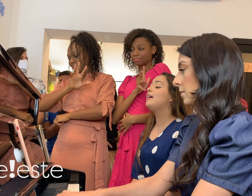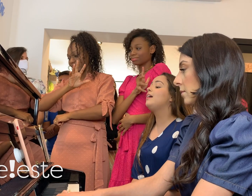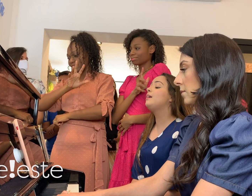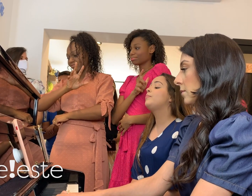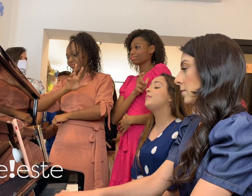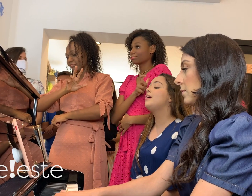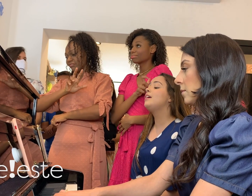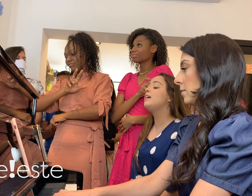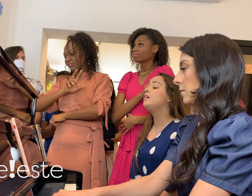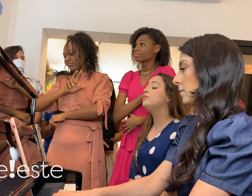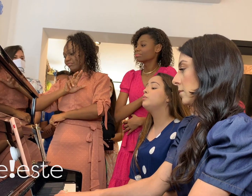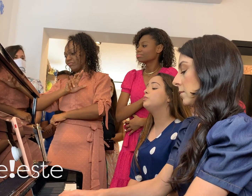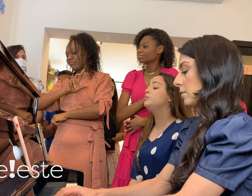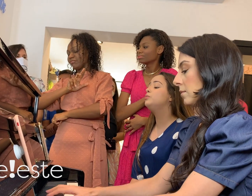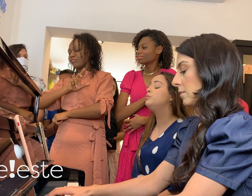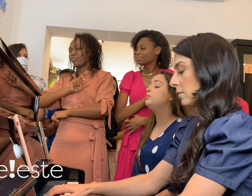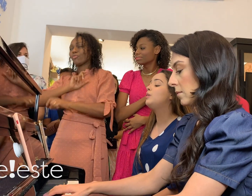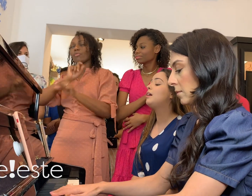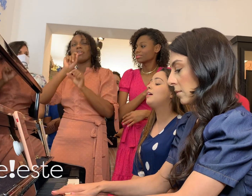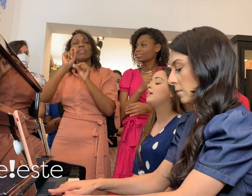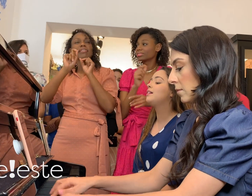perdoar